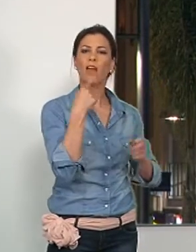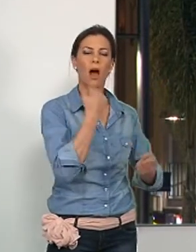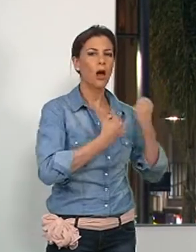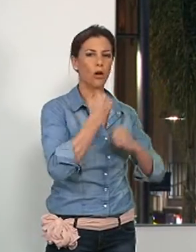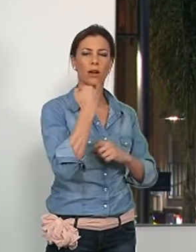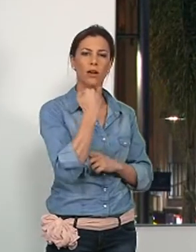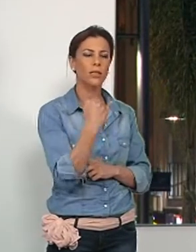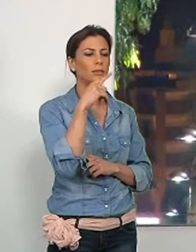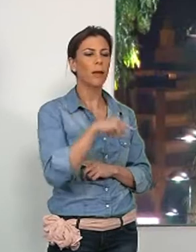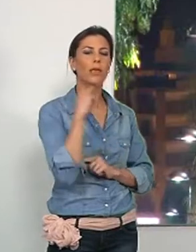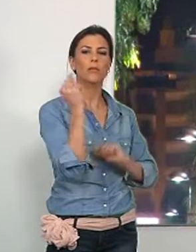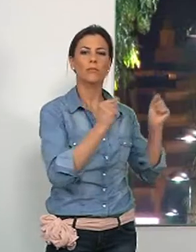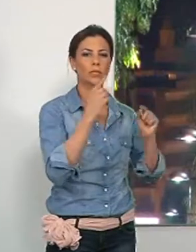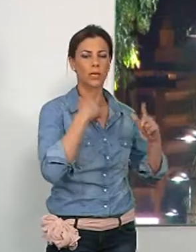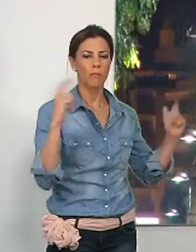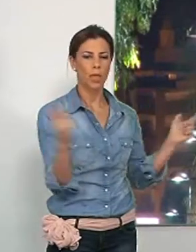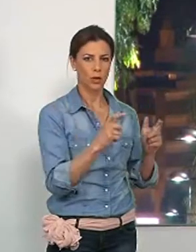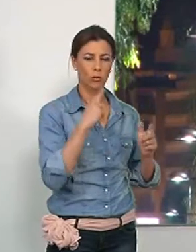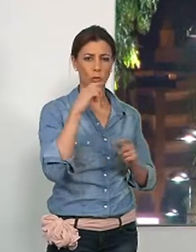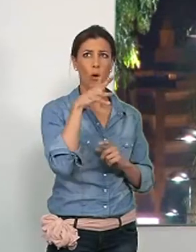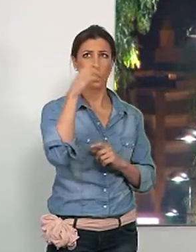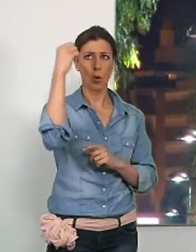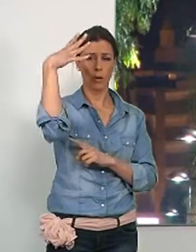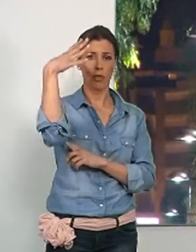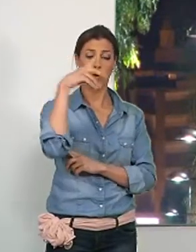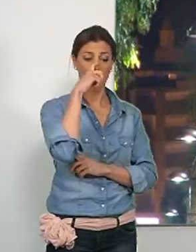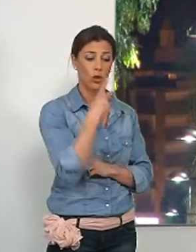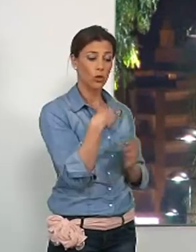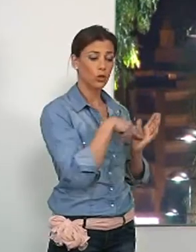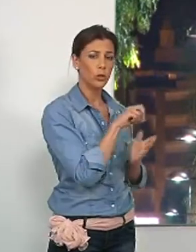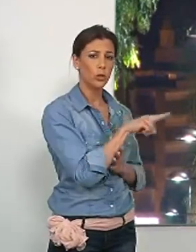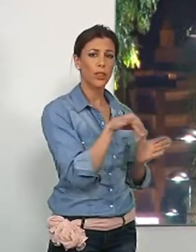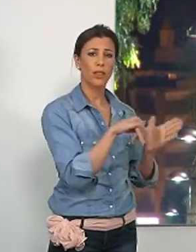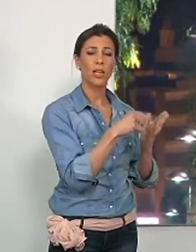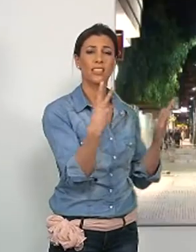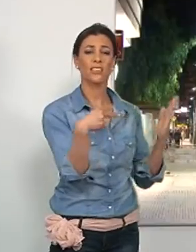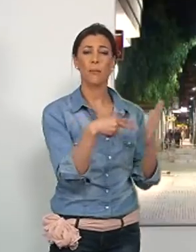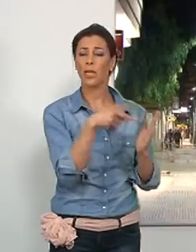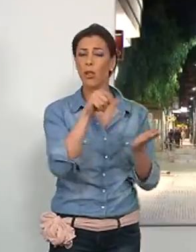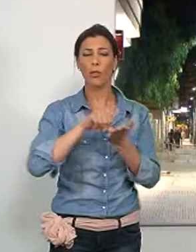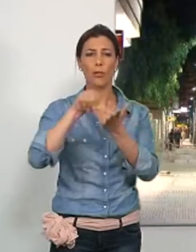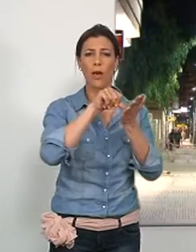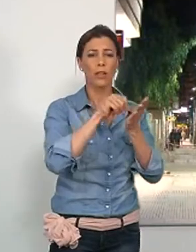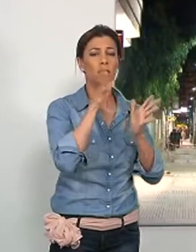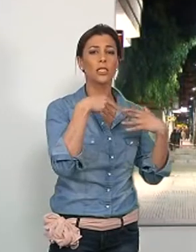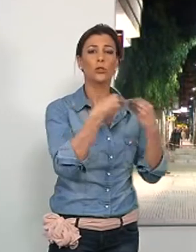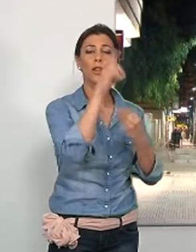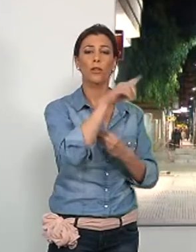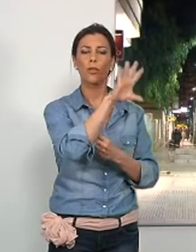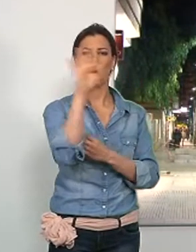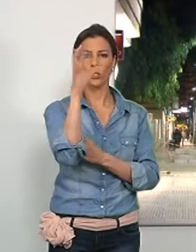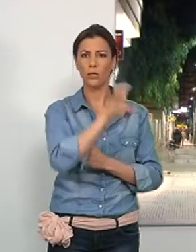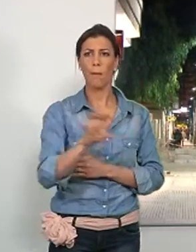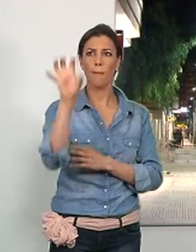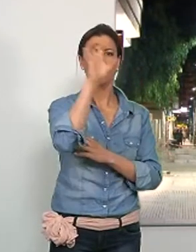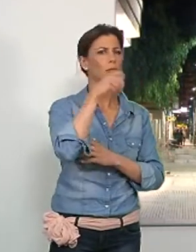energía y aminorar la contaminación lumínica. En el año 2012, cerca de 7.000 ciudades de 150